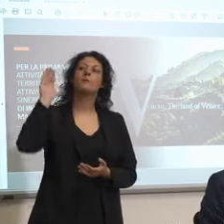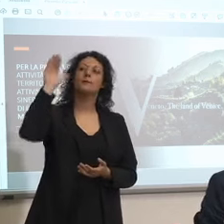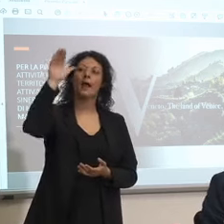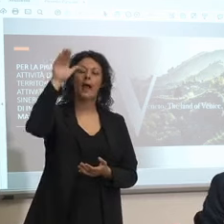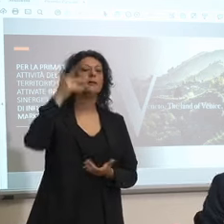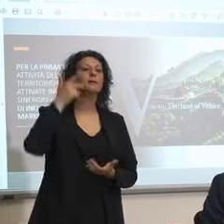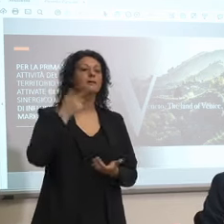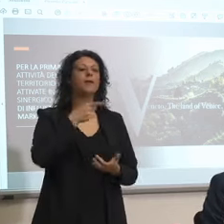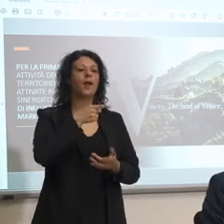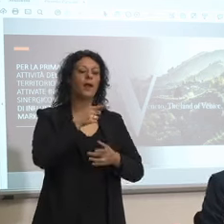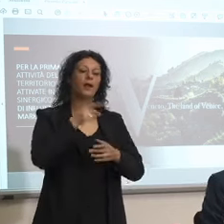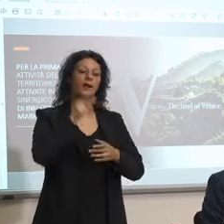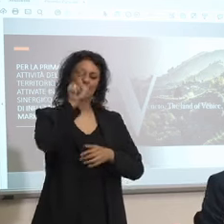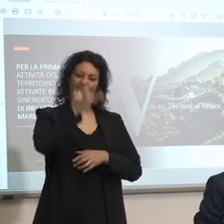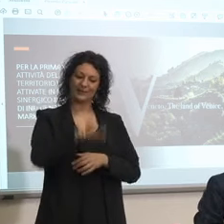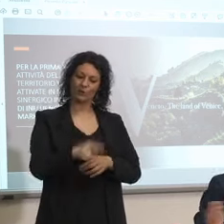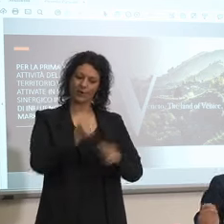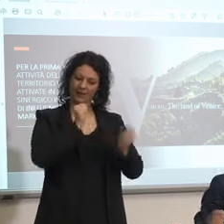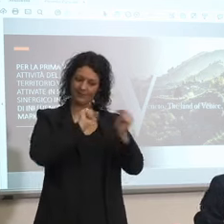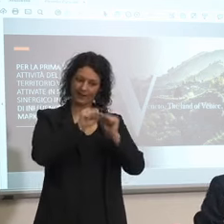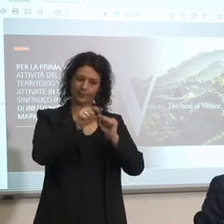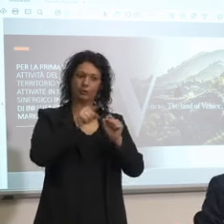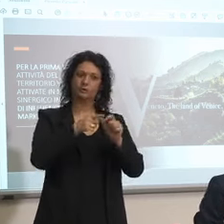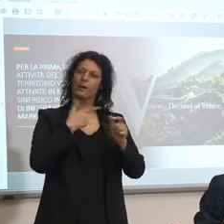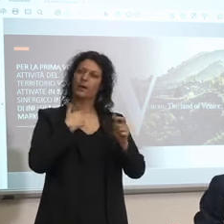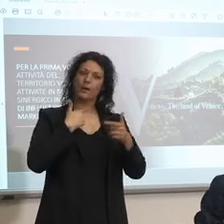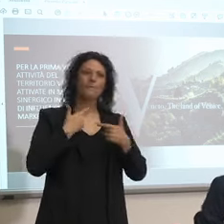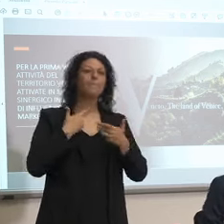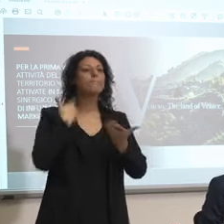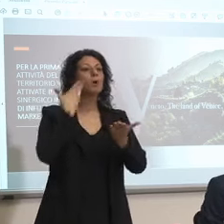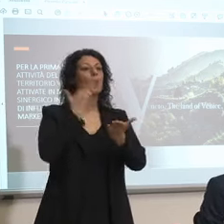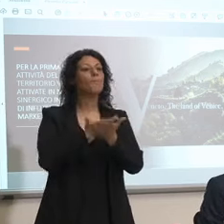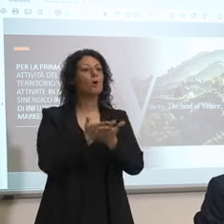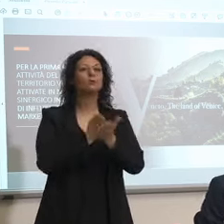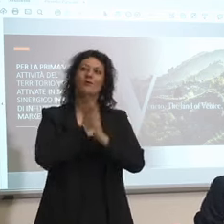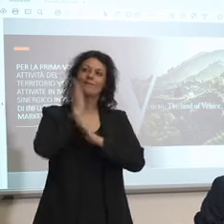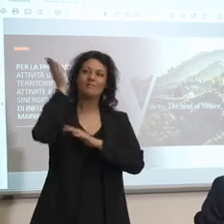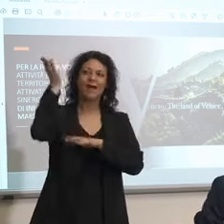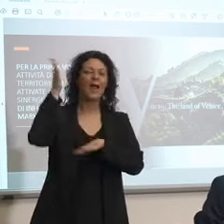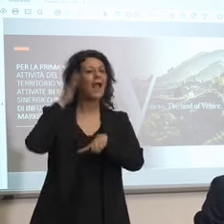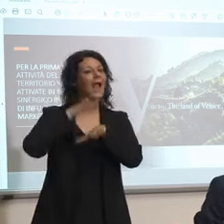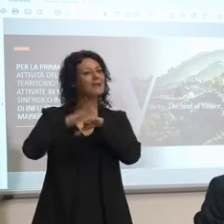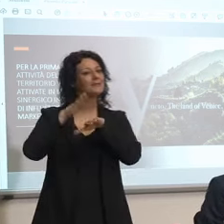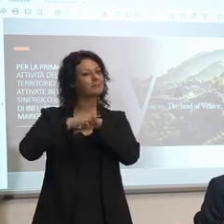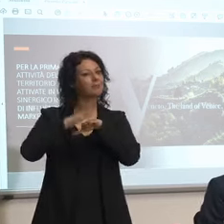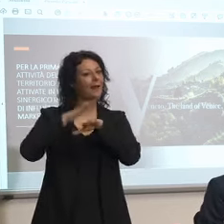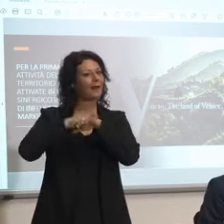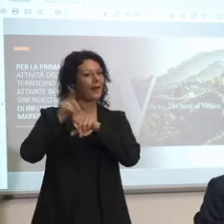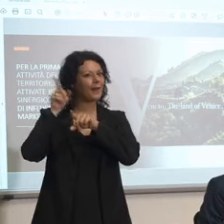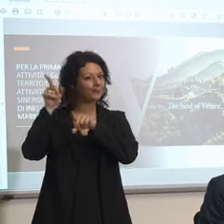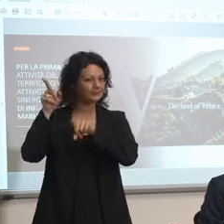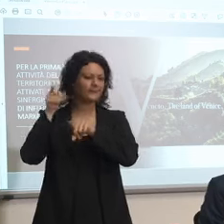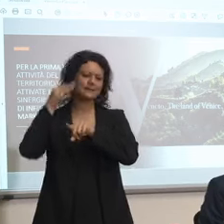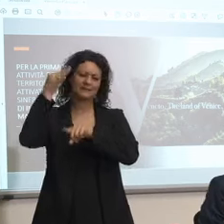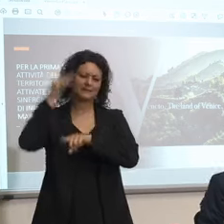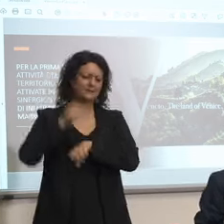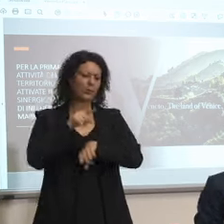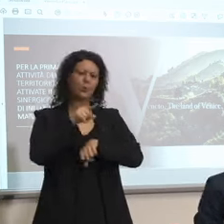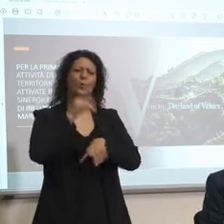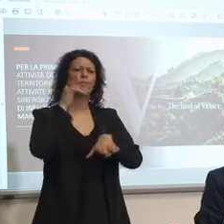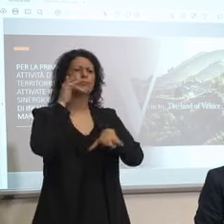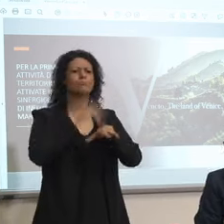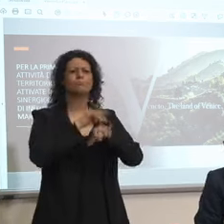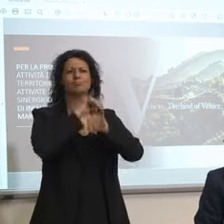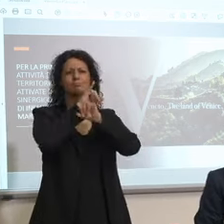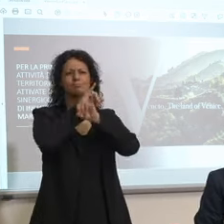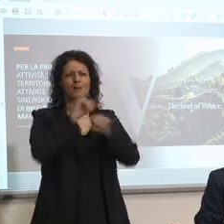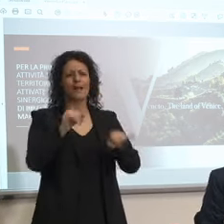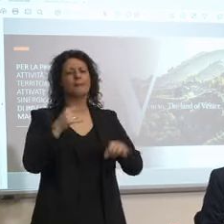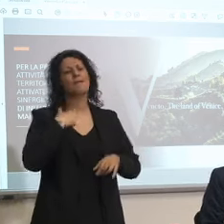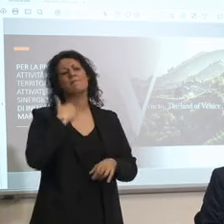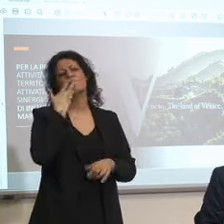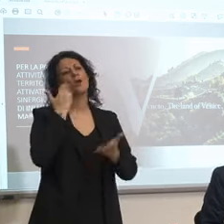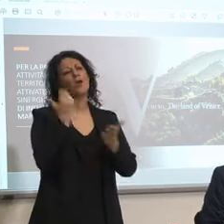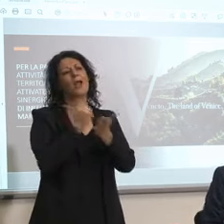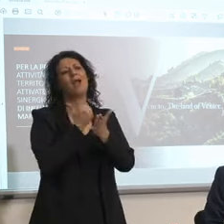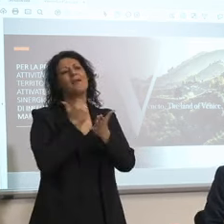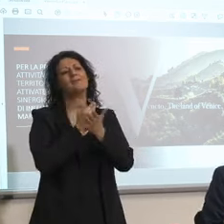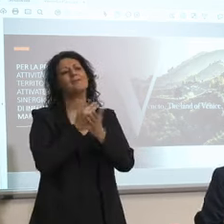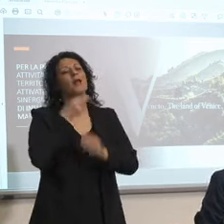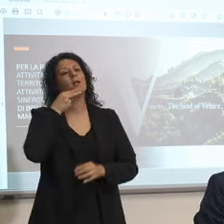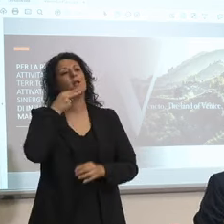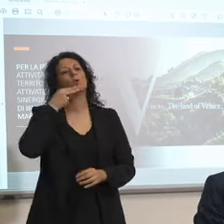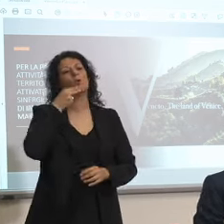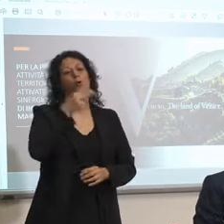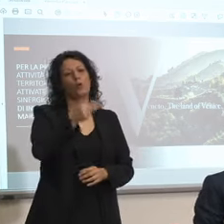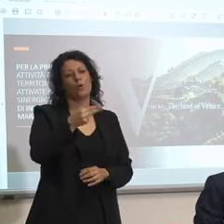va a vivere un'esperienza del genere non la vive in nessuna parte del mondo visto che abbiamo le montagne più belle del mondo però non stai a a far dire il nome poi dopo si